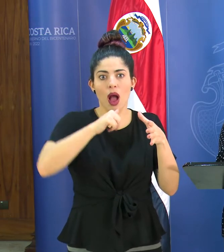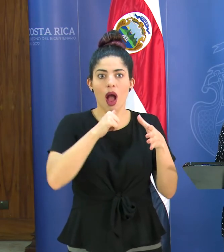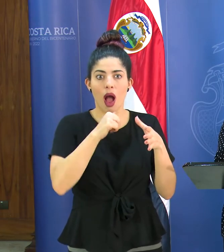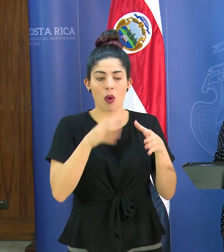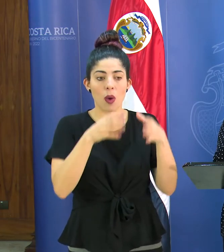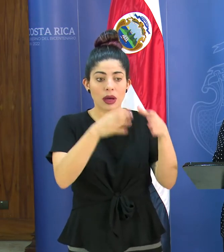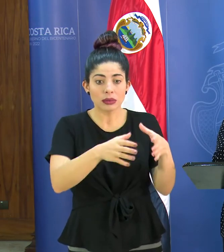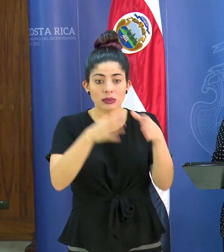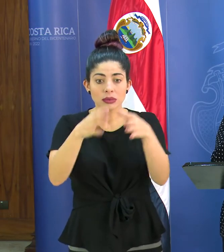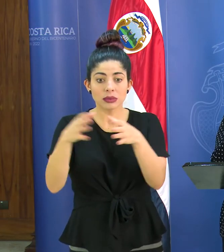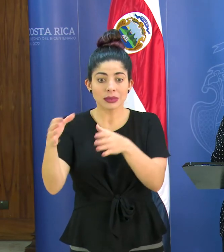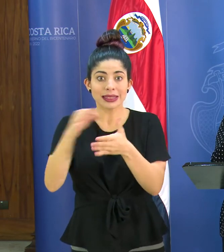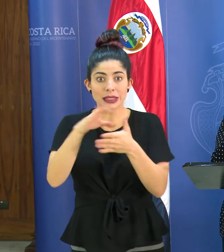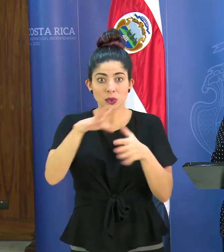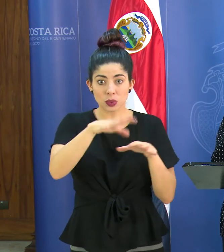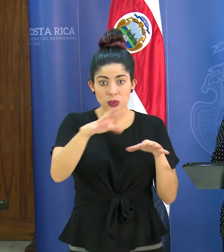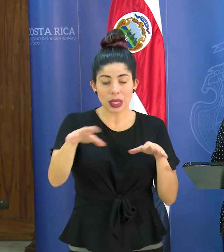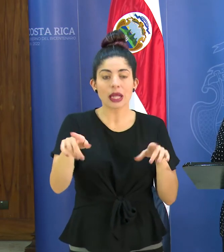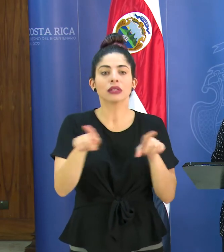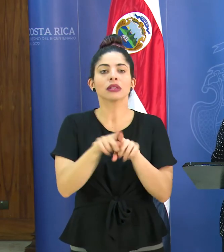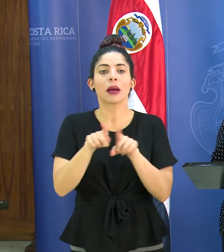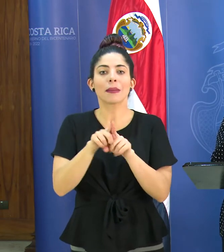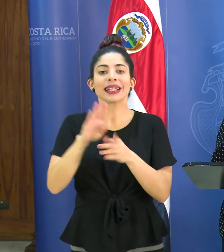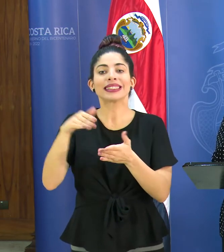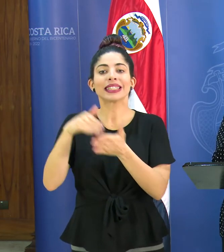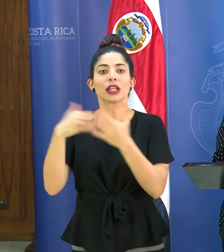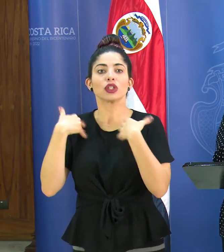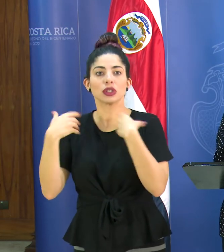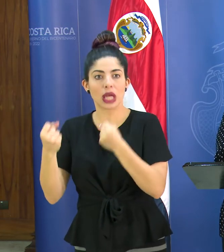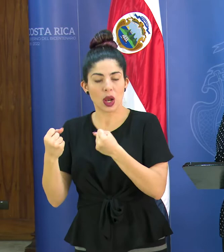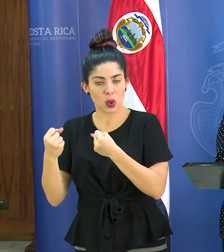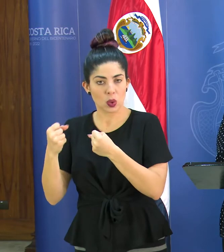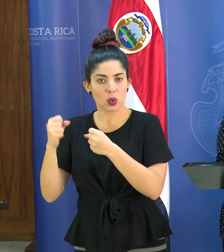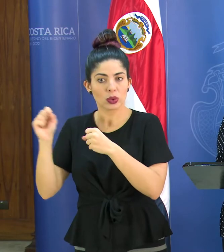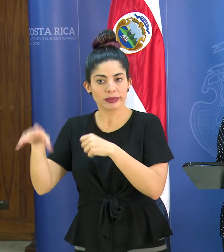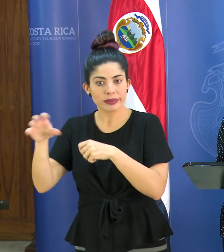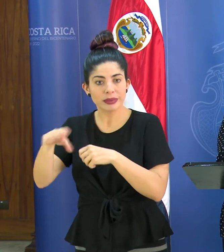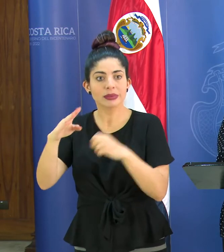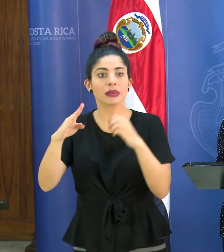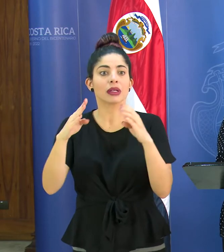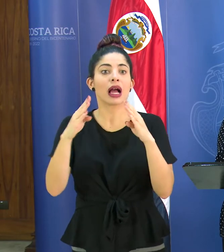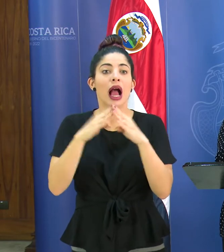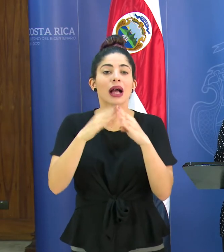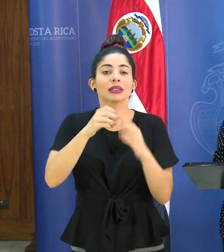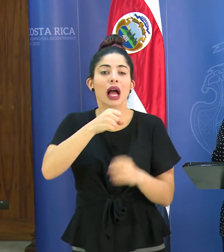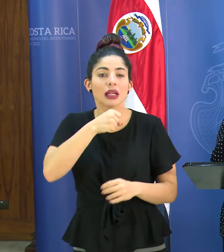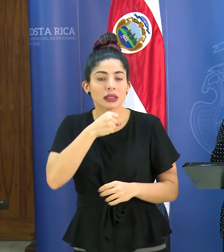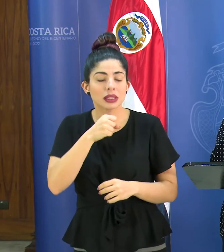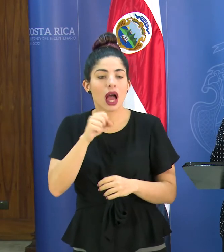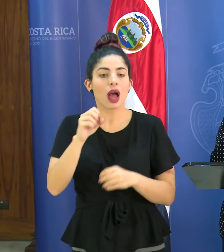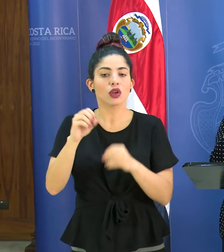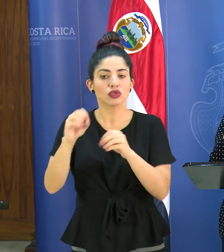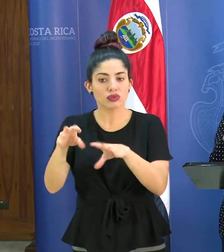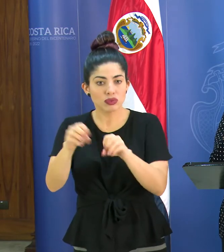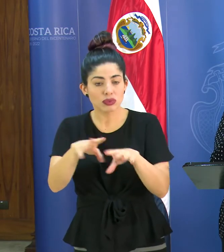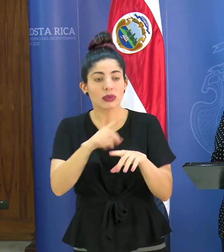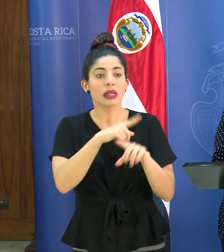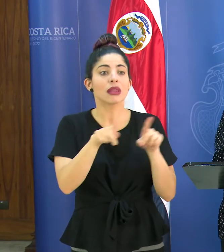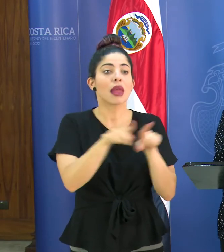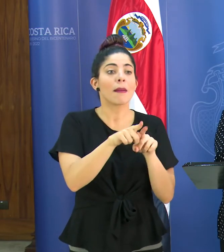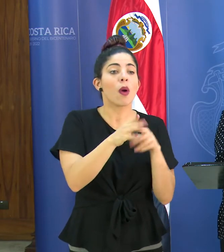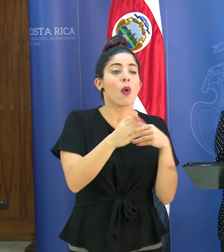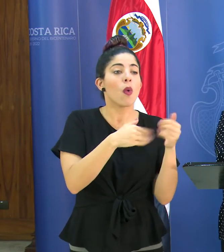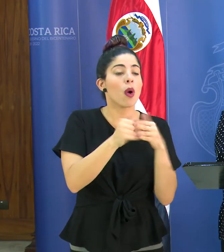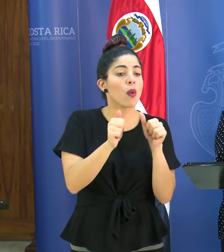sólo a centros educativos sino también a centros de salud hogares de ancianos y cualquier